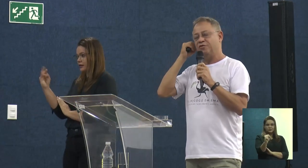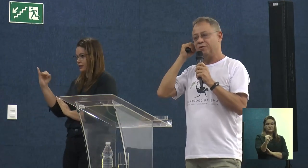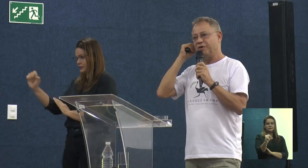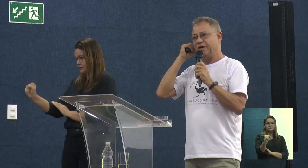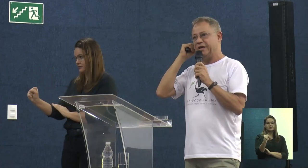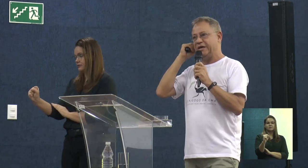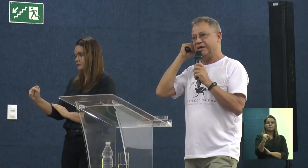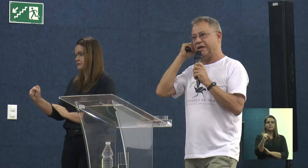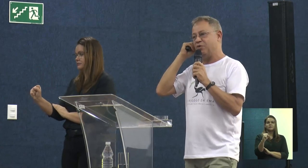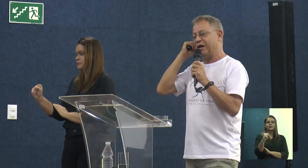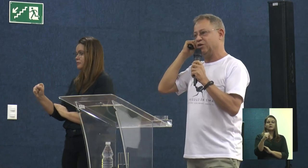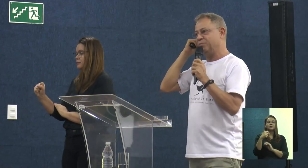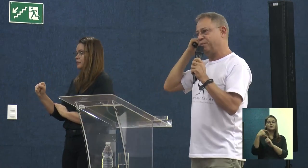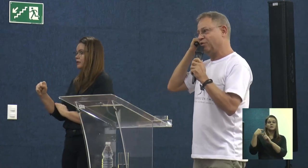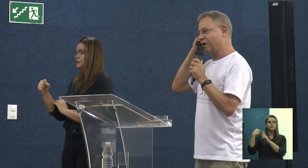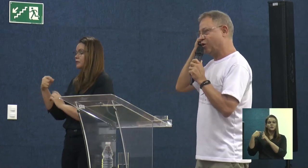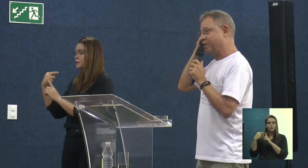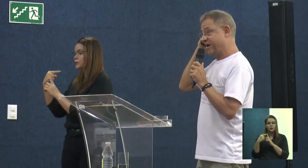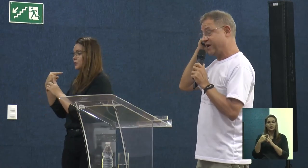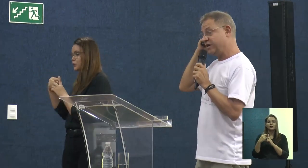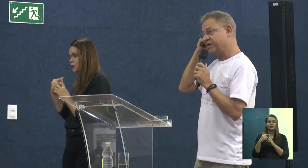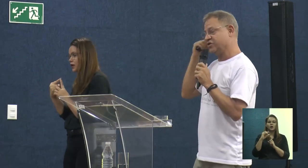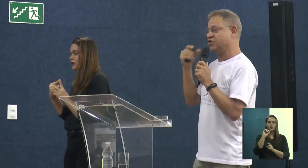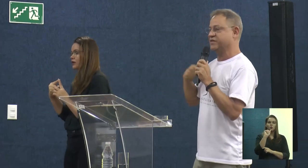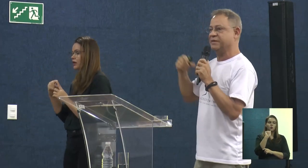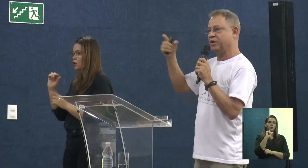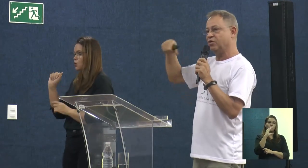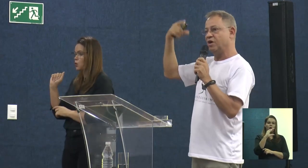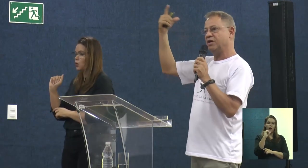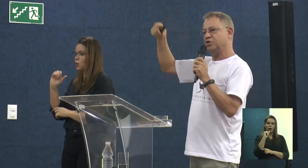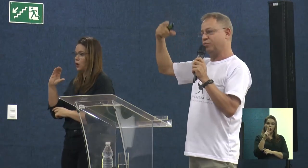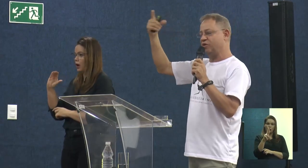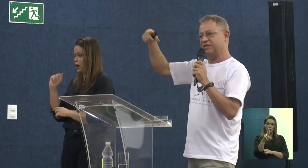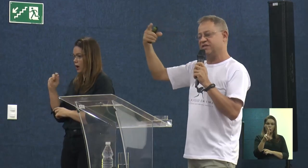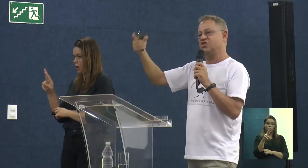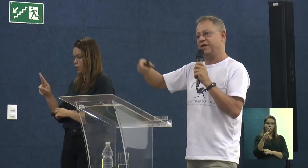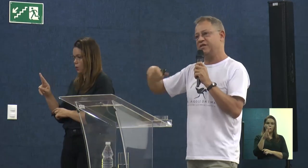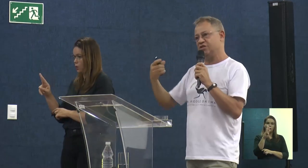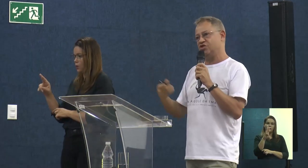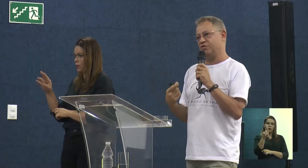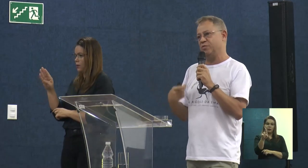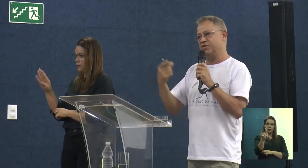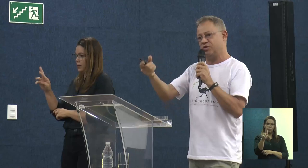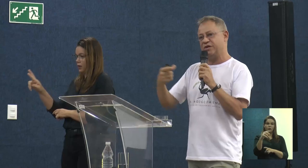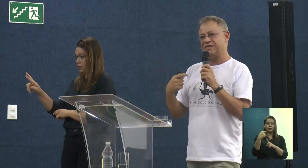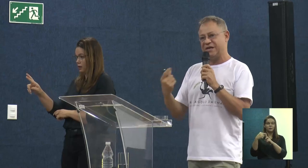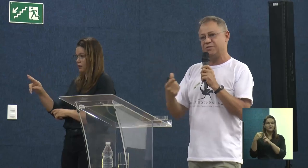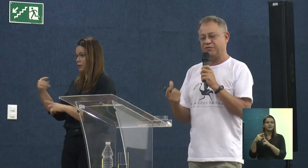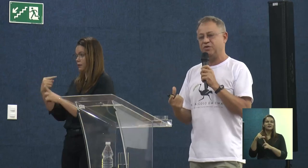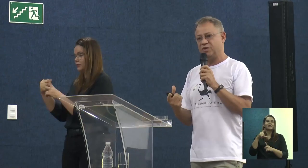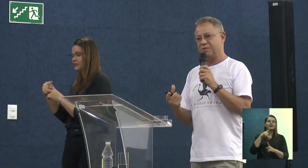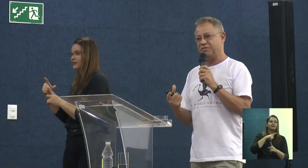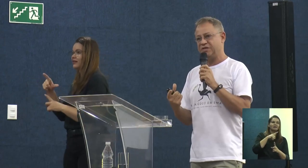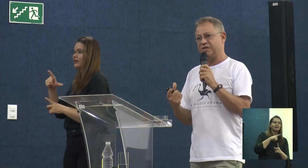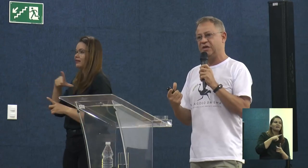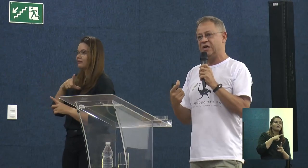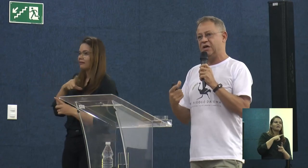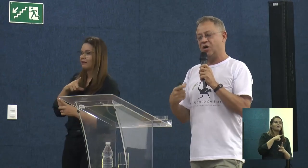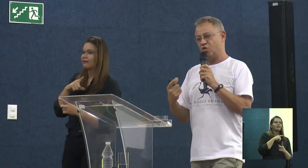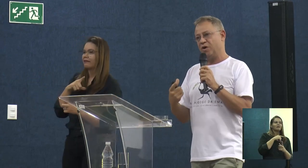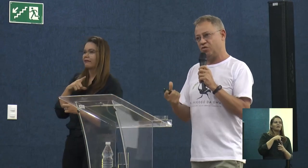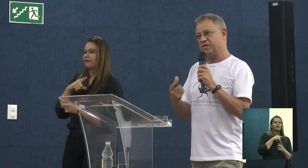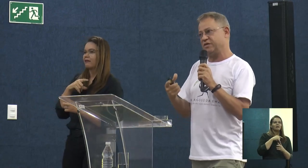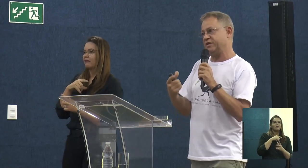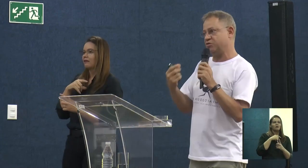elaborado pelo CalBR, que a gente recebeu depois das enchentes, a gente começou a instar as prefeituras para fazer